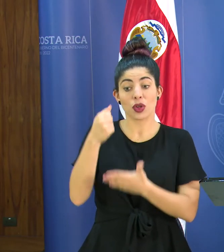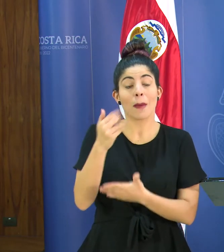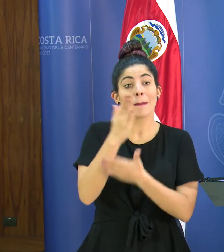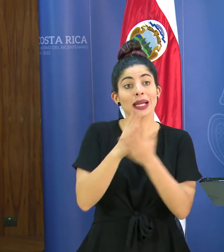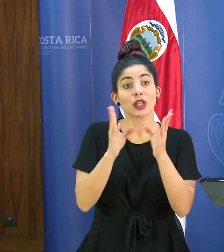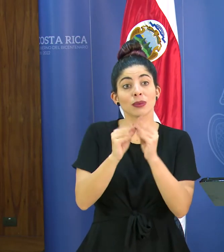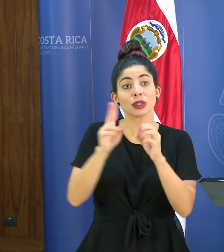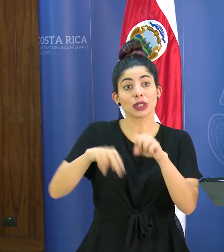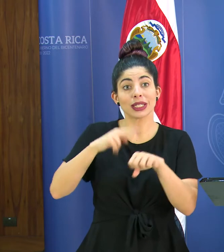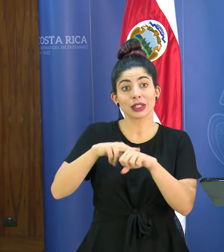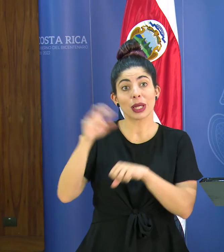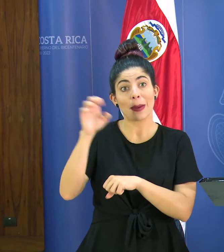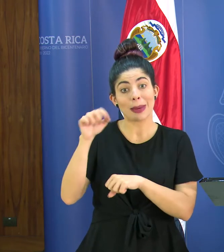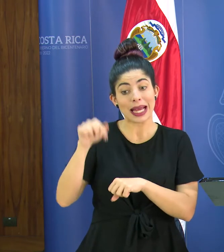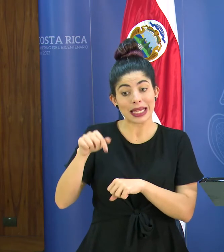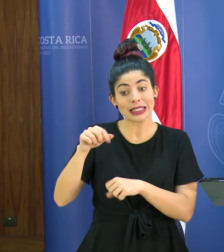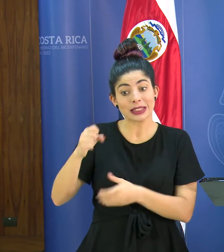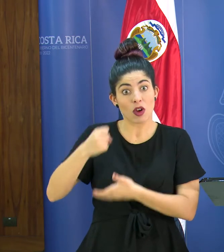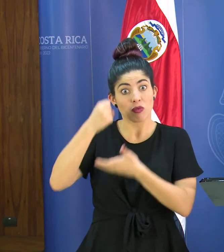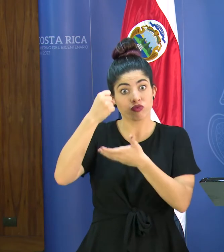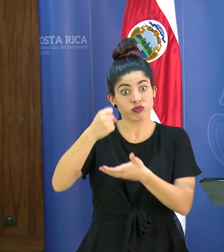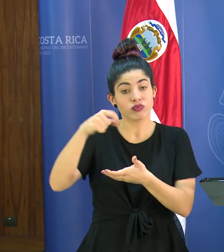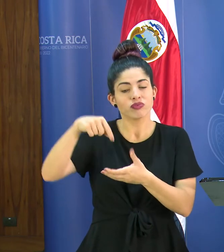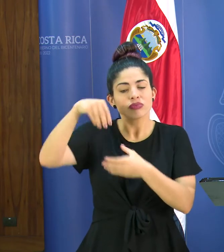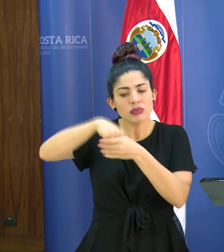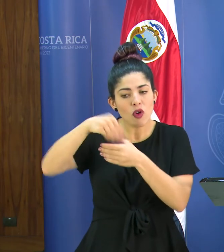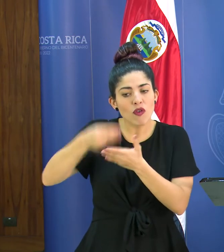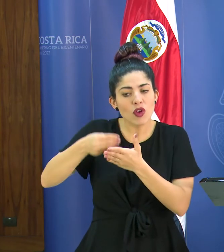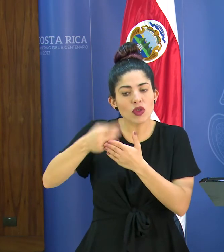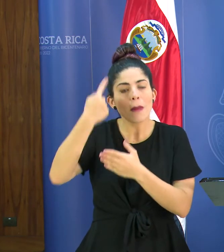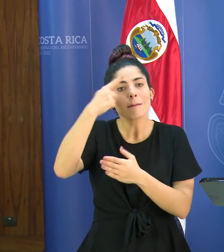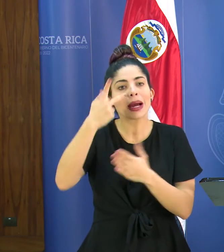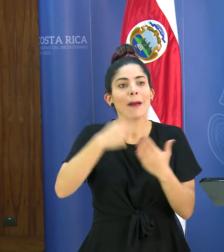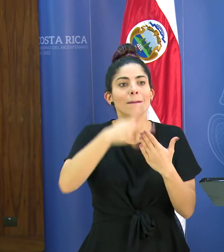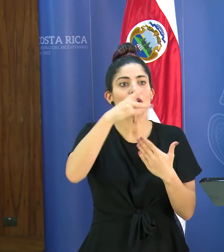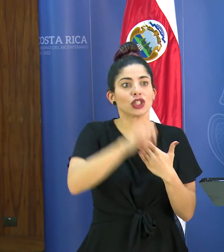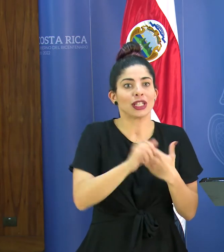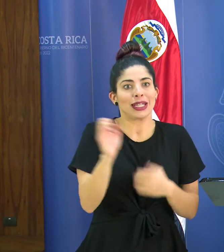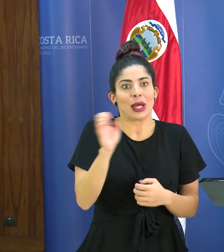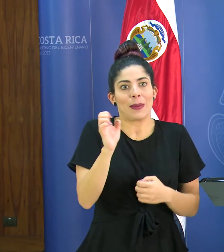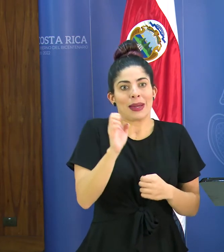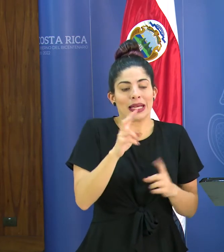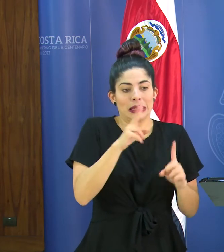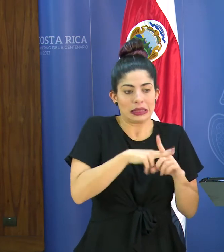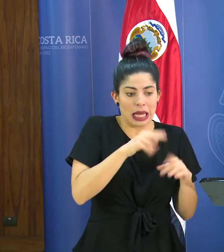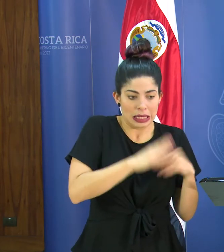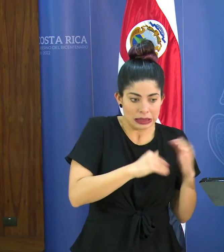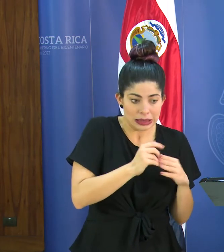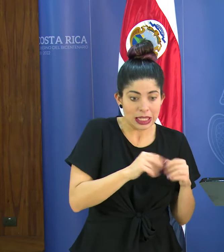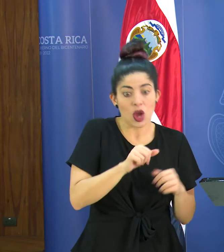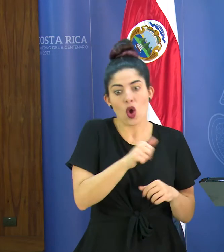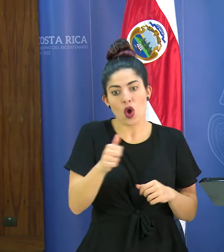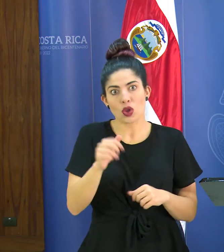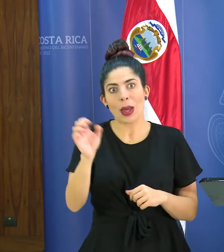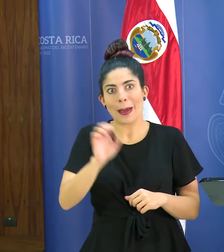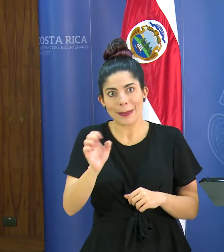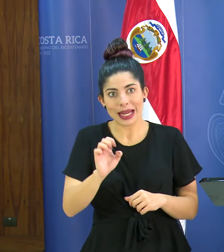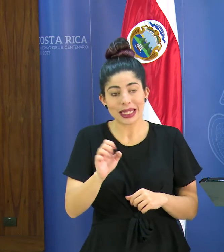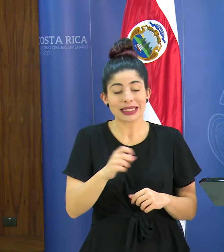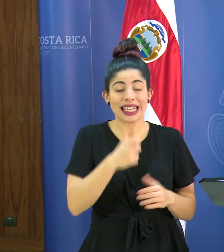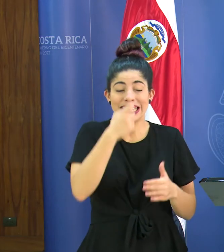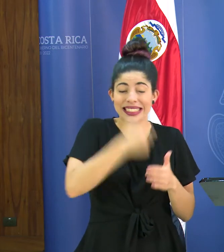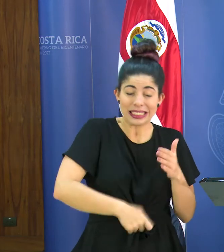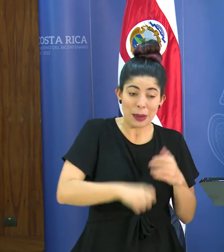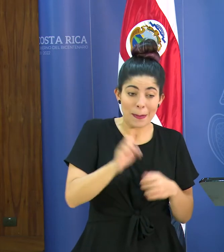nacional de emergencia incluyen como dije unos proyectos de extrema emergencia y otros de emergencia los de